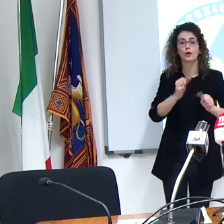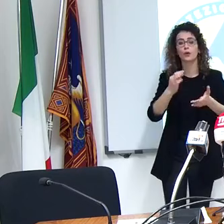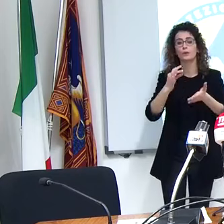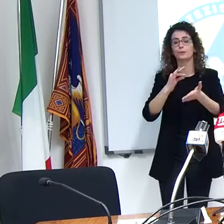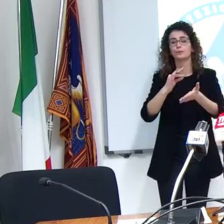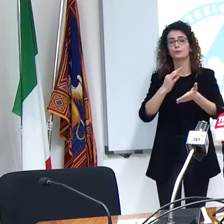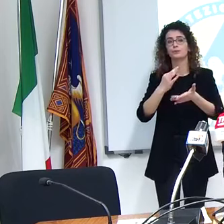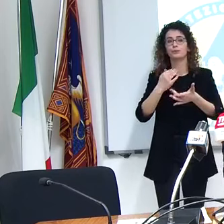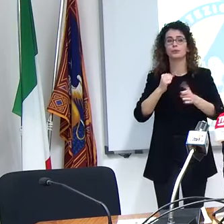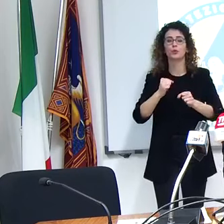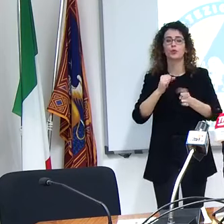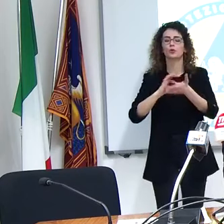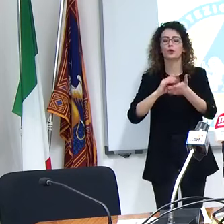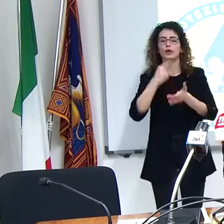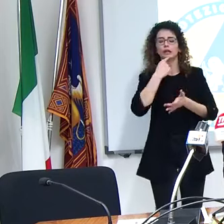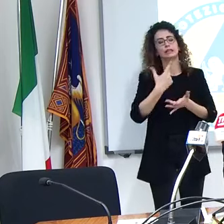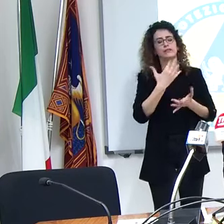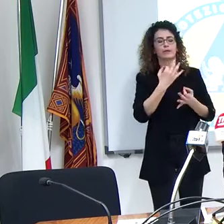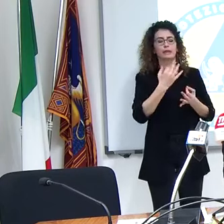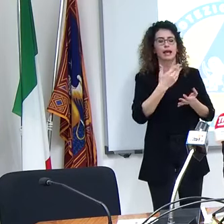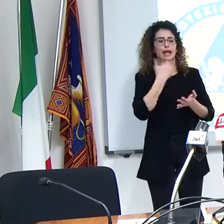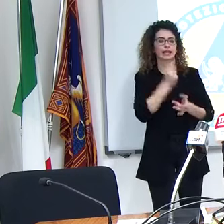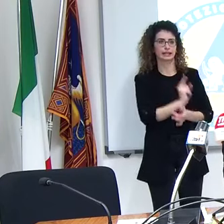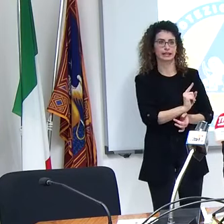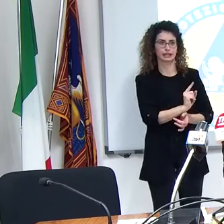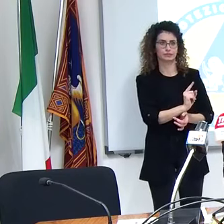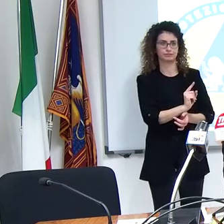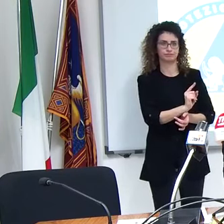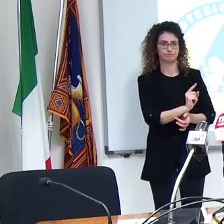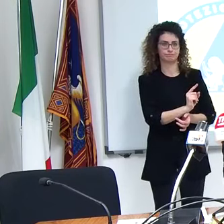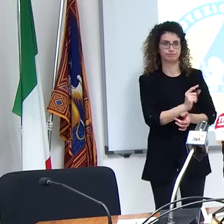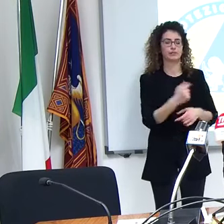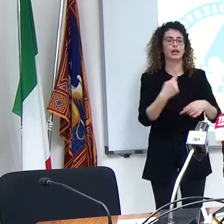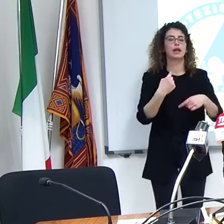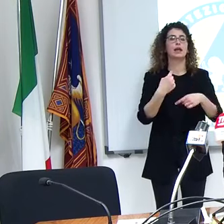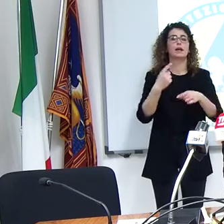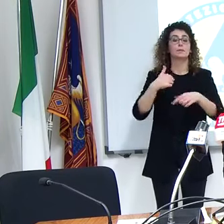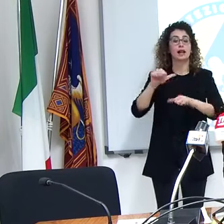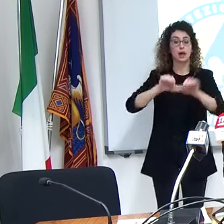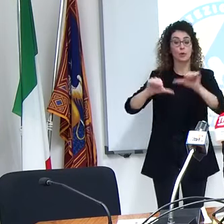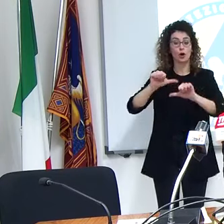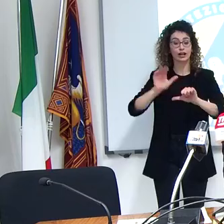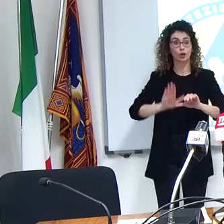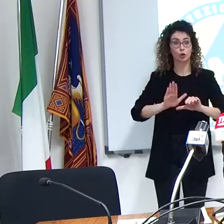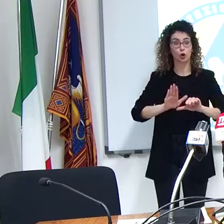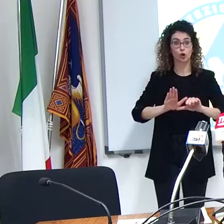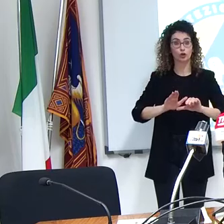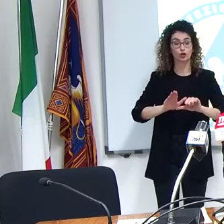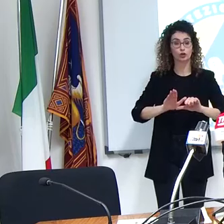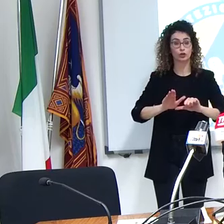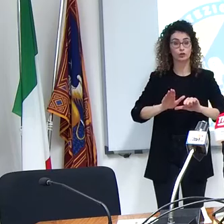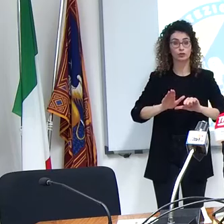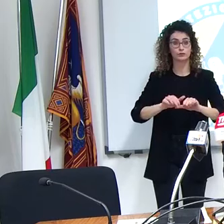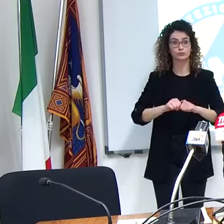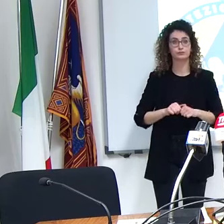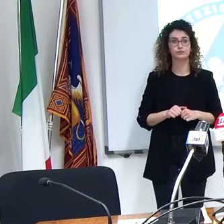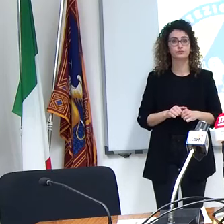studente per il laboratorio si è ritenuto ecco che questa sia una